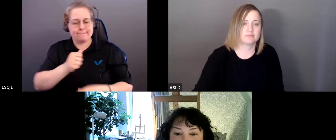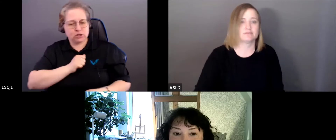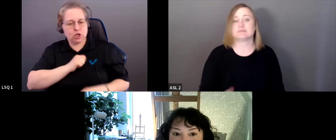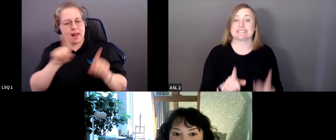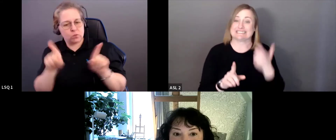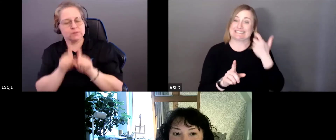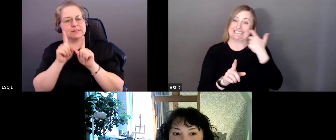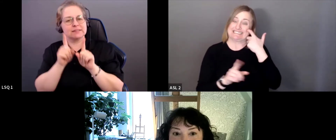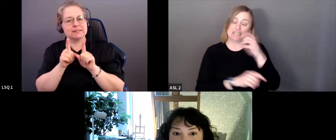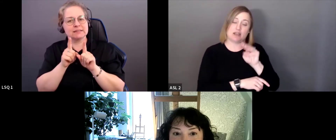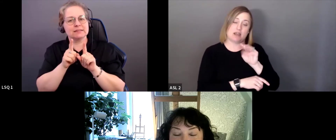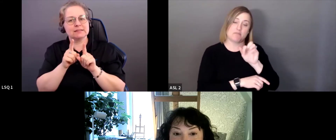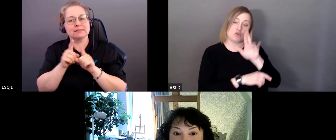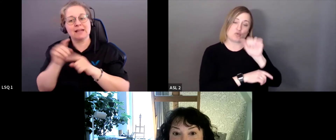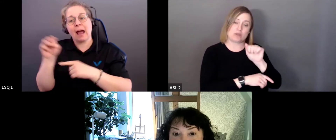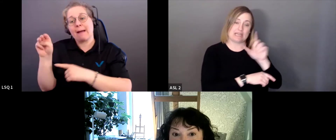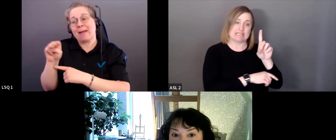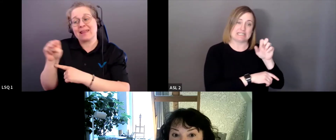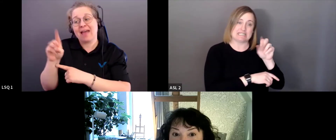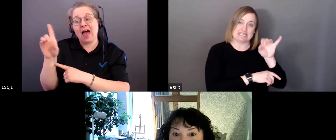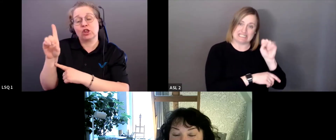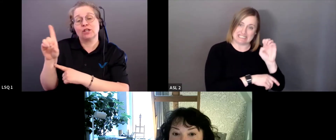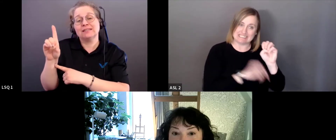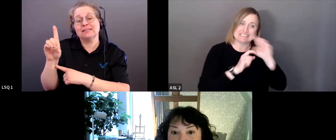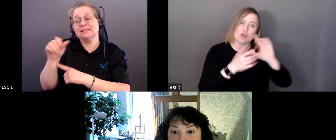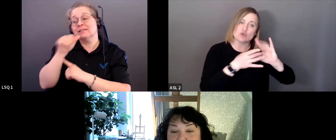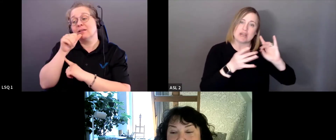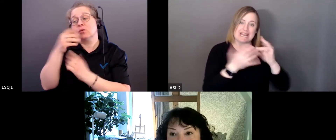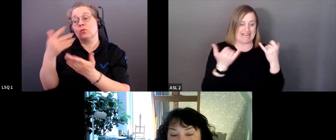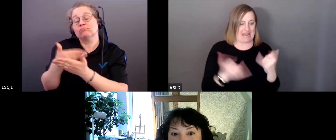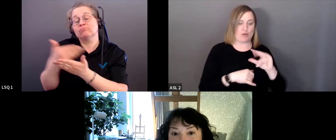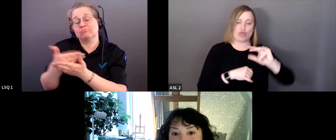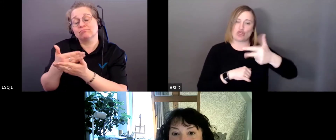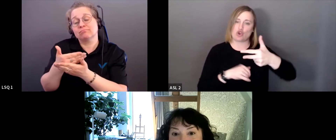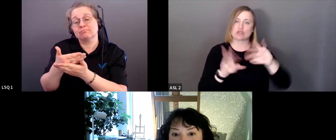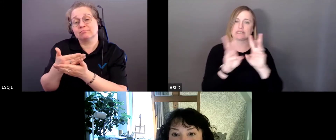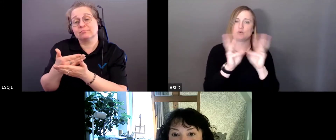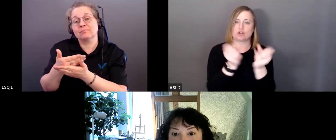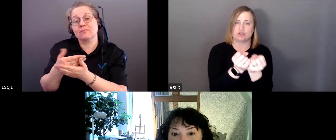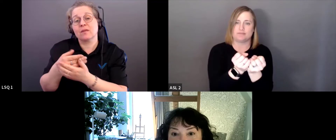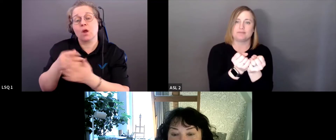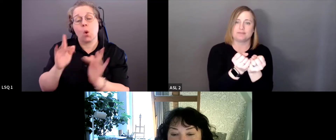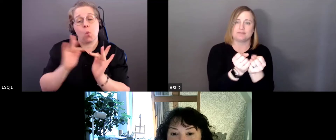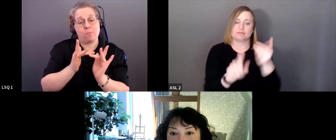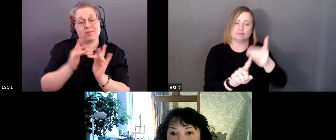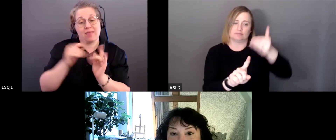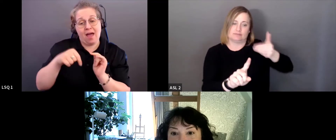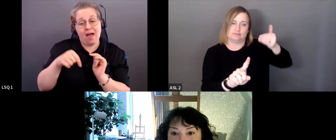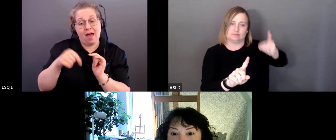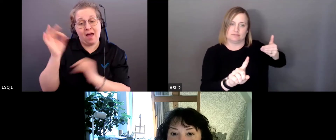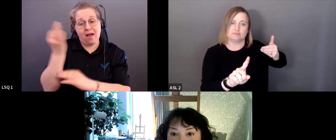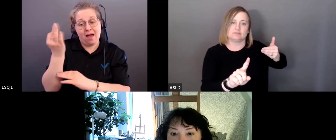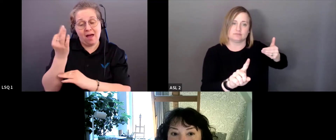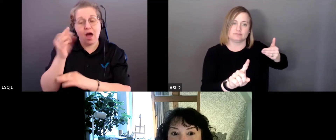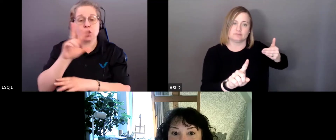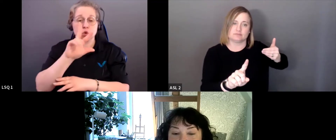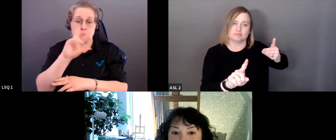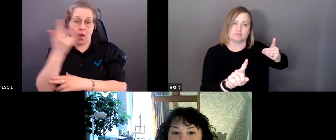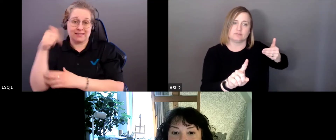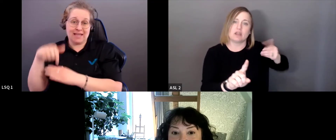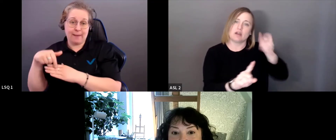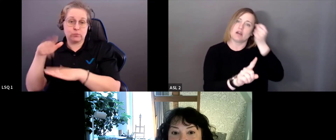Comme Maria et Denise l'ont dit, ce webinaire est le troisième d'une série de trois